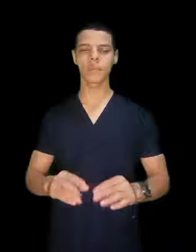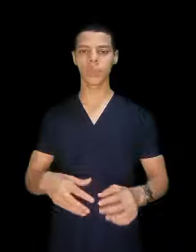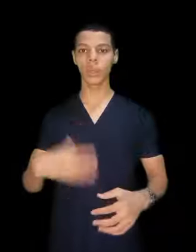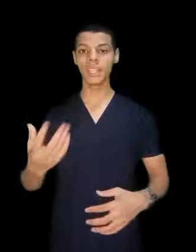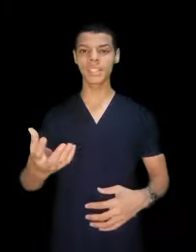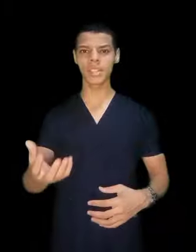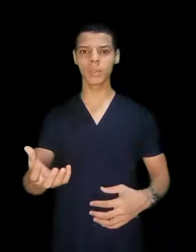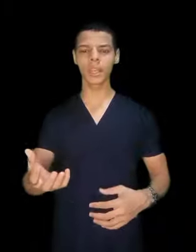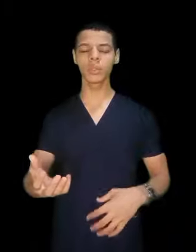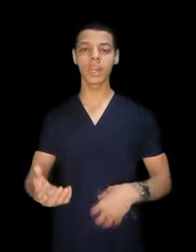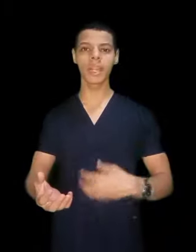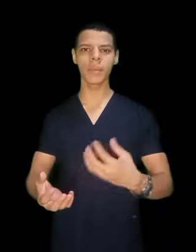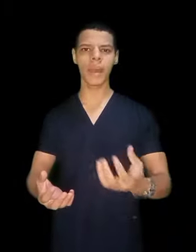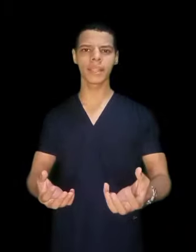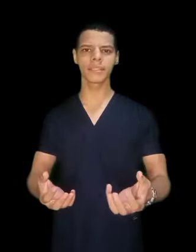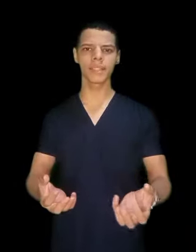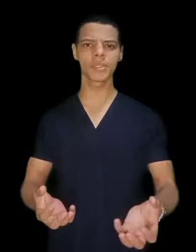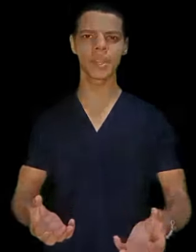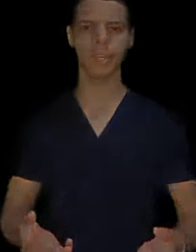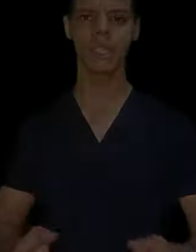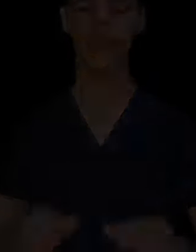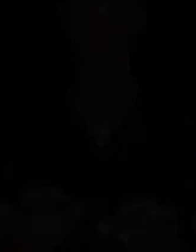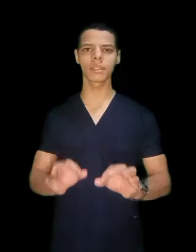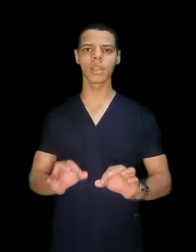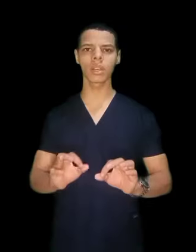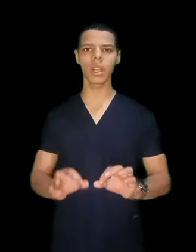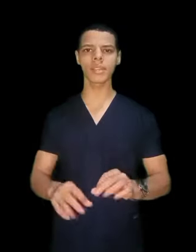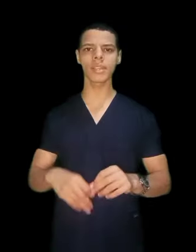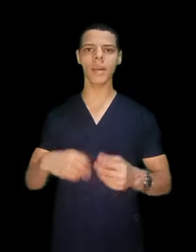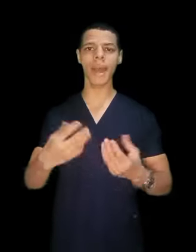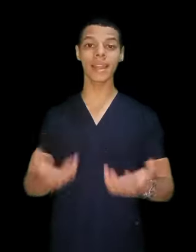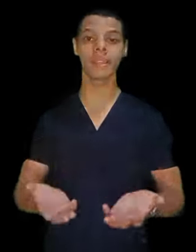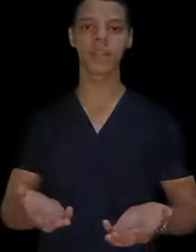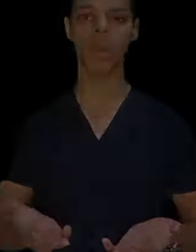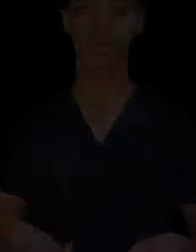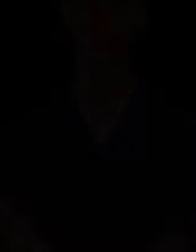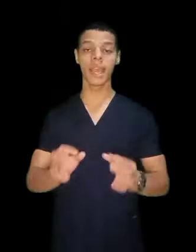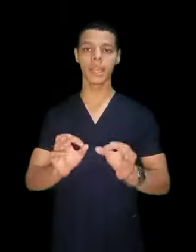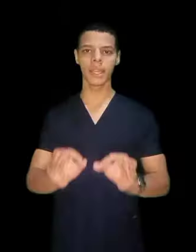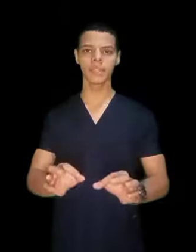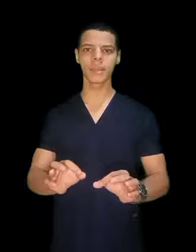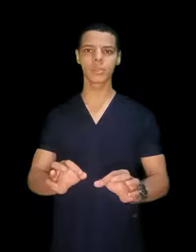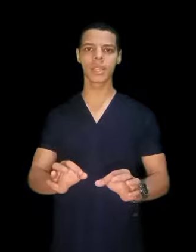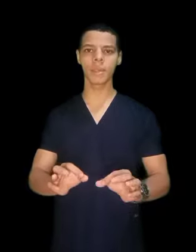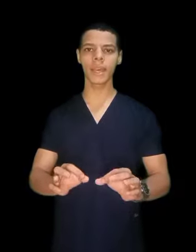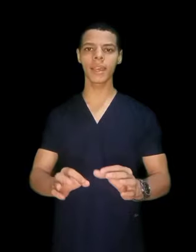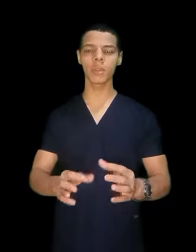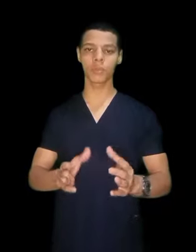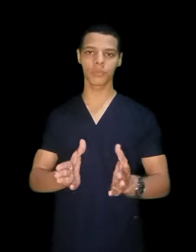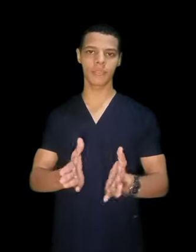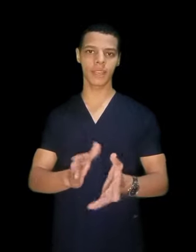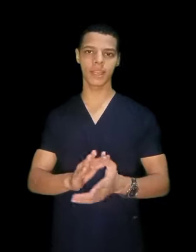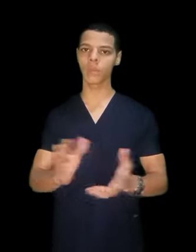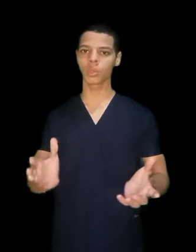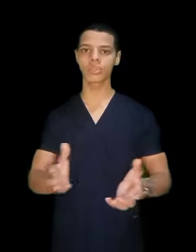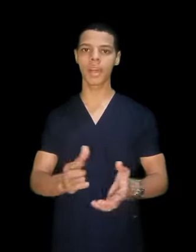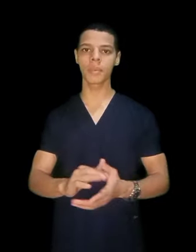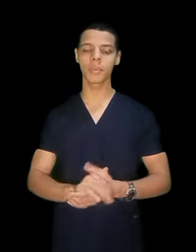كلية التمريد ولا معهد فني صحي الاختيار الأصعب على الإطلاق لأن ده مستقبلك فالموضوع صعب